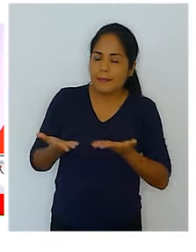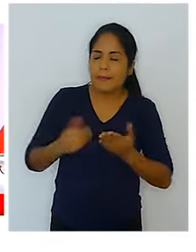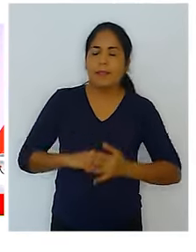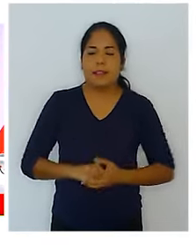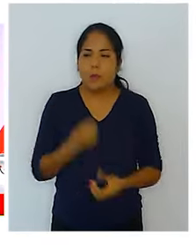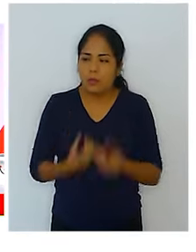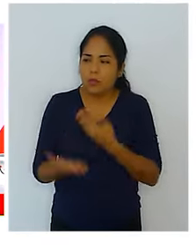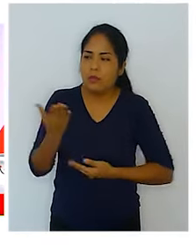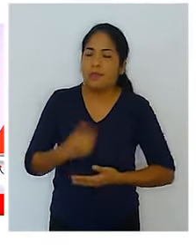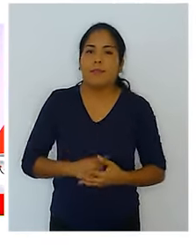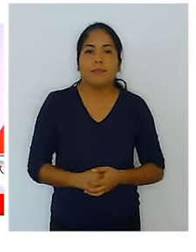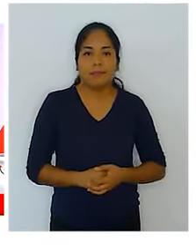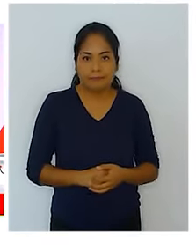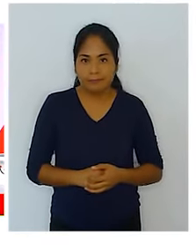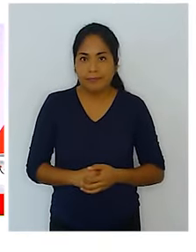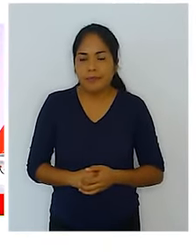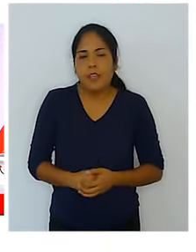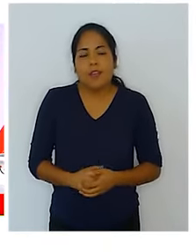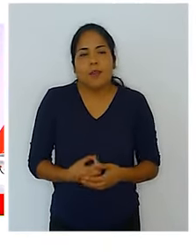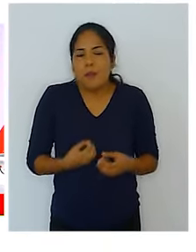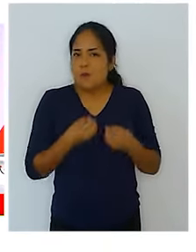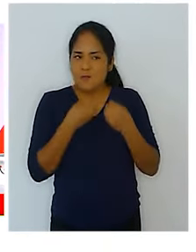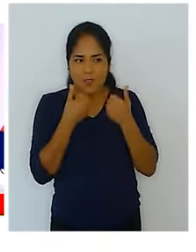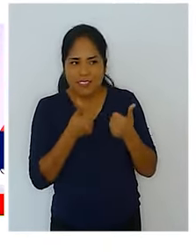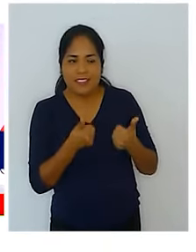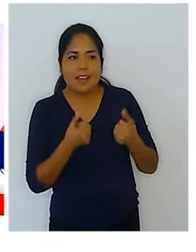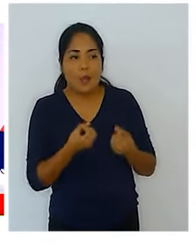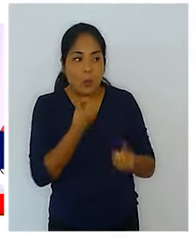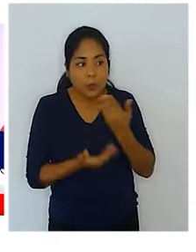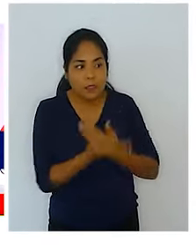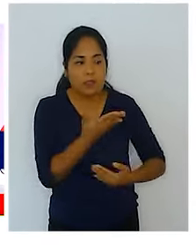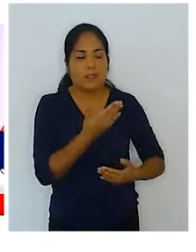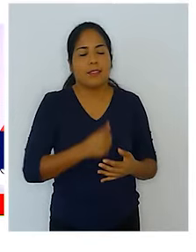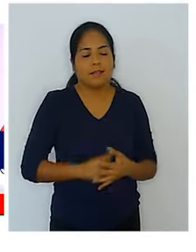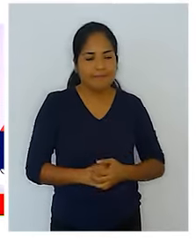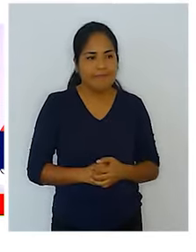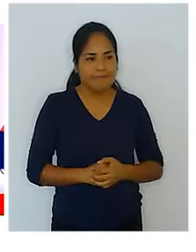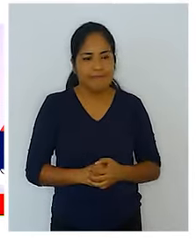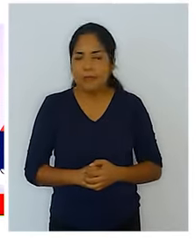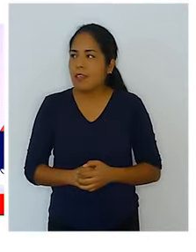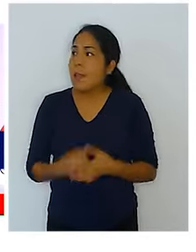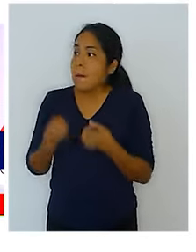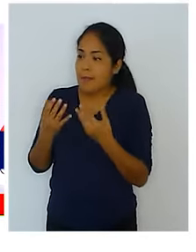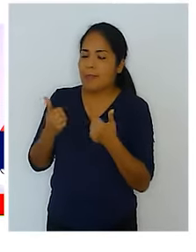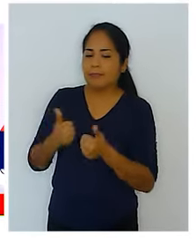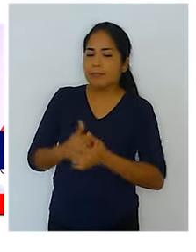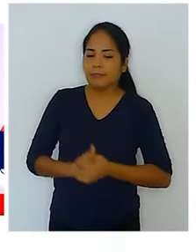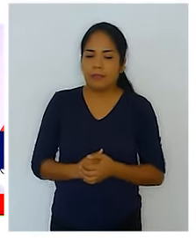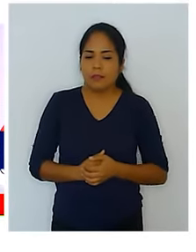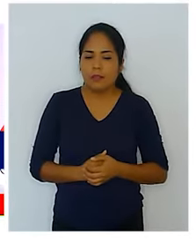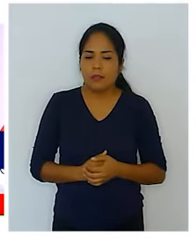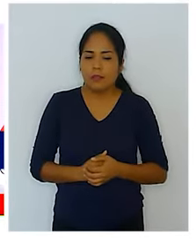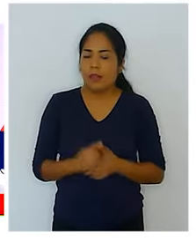Bienvenida señora Chávez, buenos días. ¿Cómo estás Claudia? Buenos días, buenos días. Bien, qué